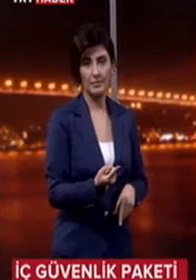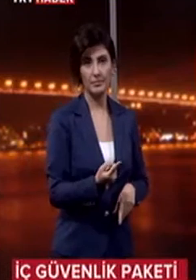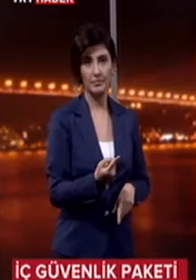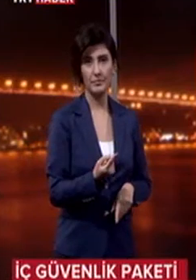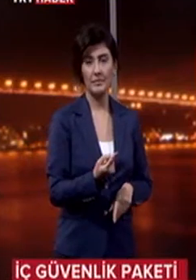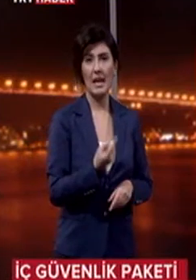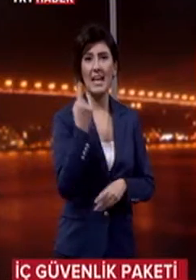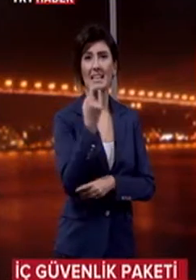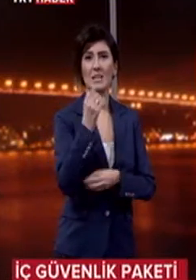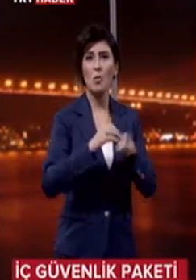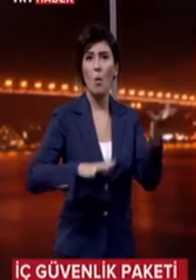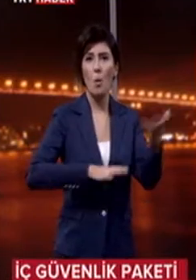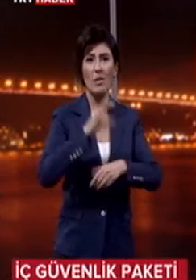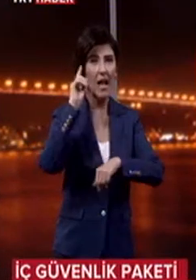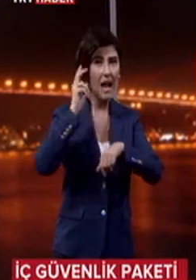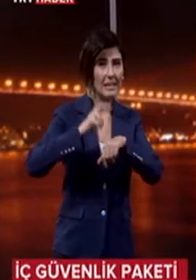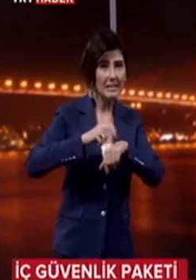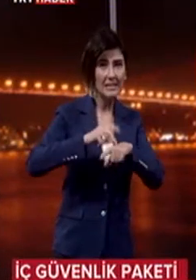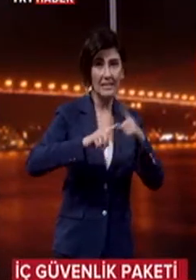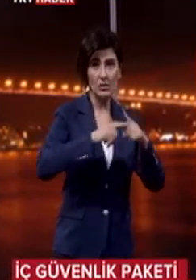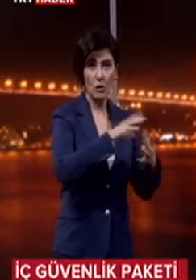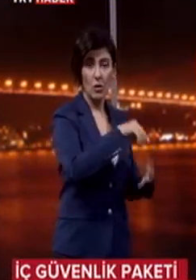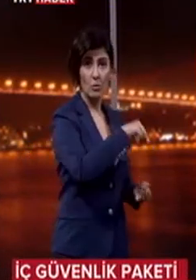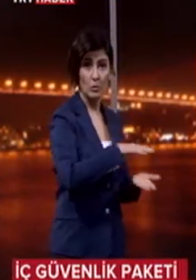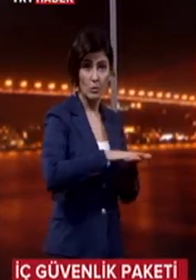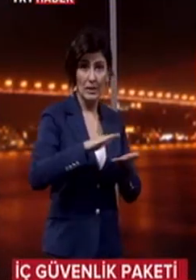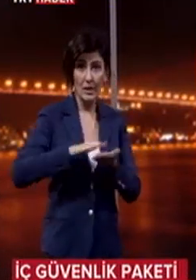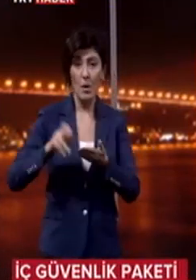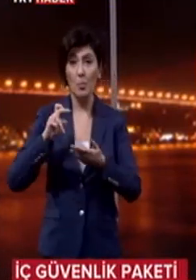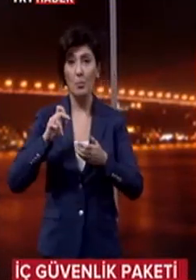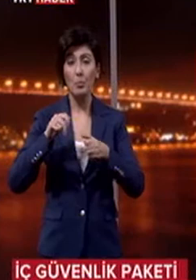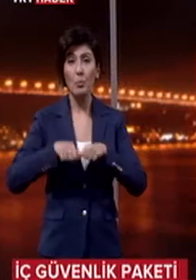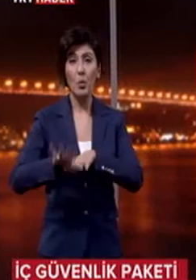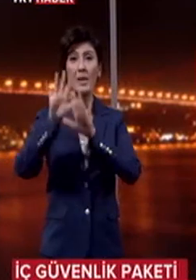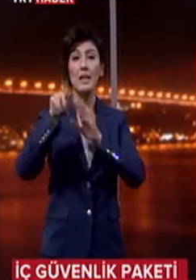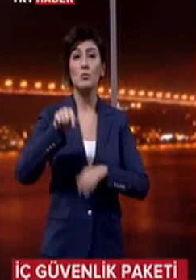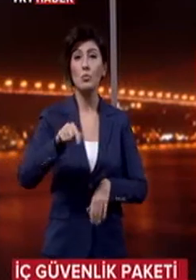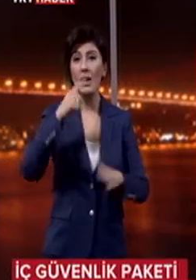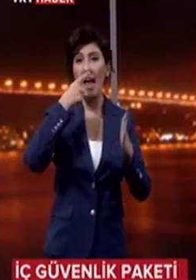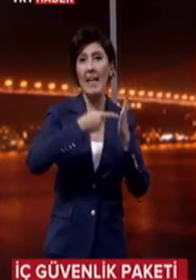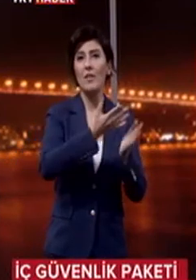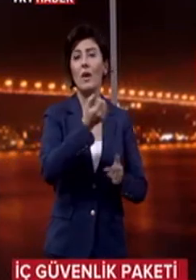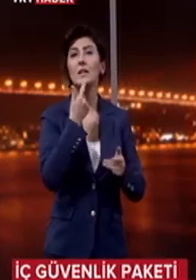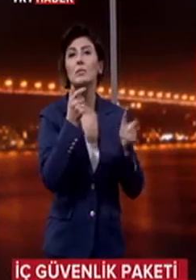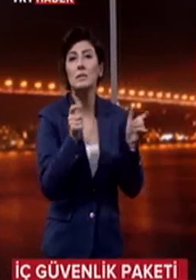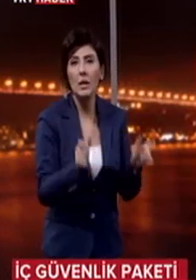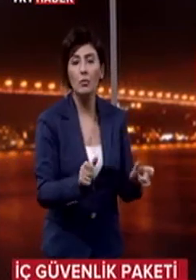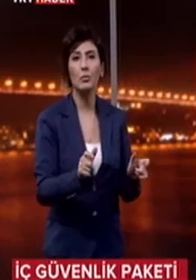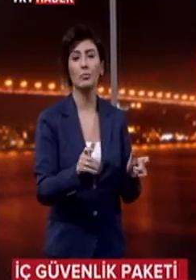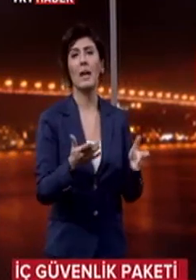Gezi olaylarını hatırlatan Kılıçdaroğlu, bu düzenlemeyle protesto ucularının hedef alındığını savunarak, ne